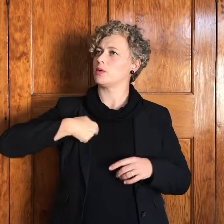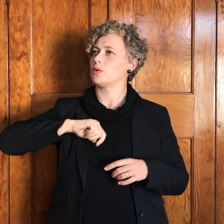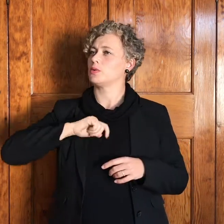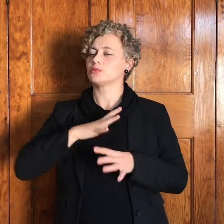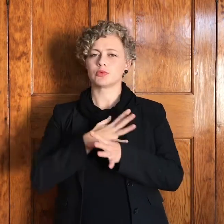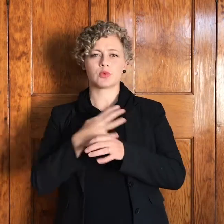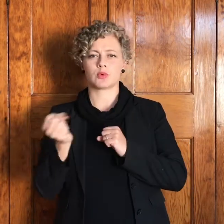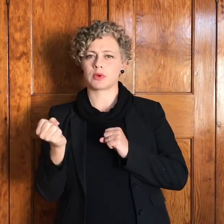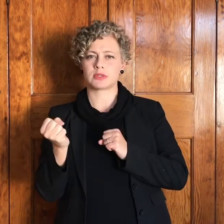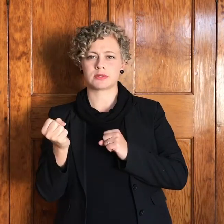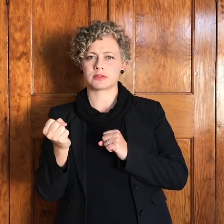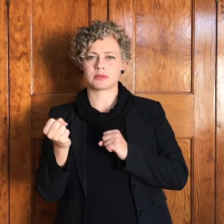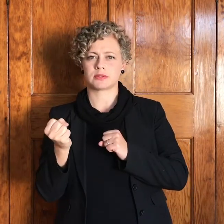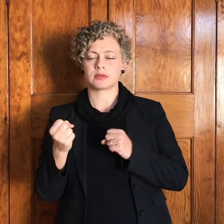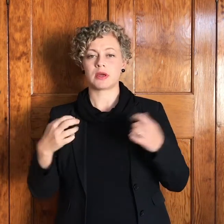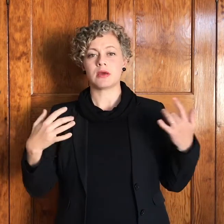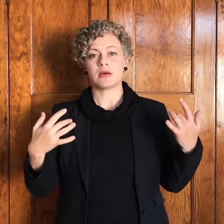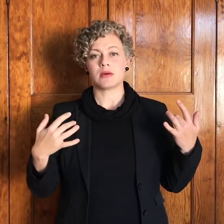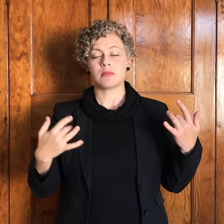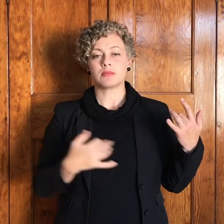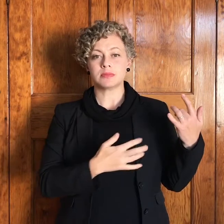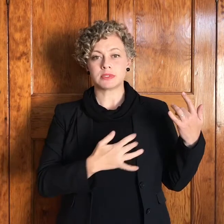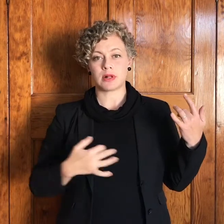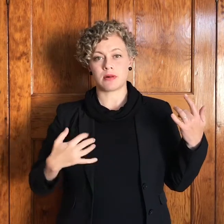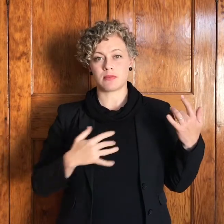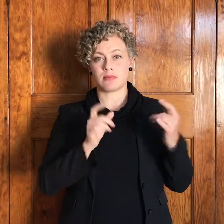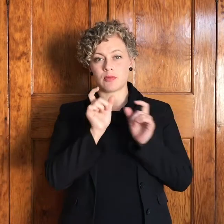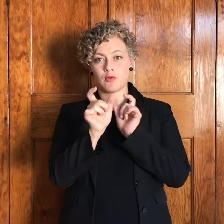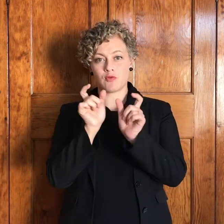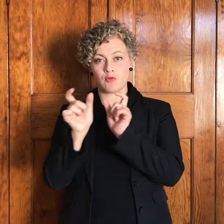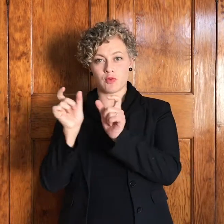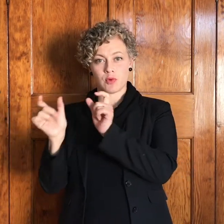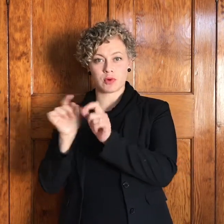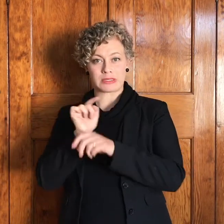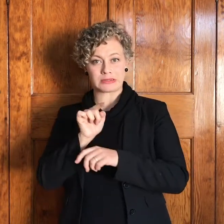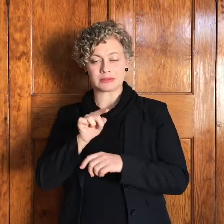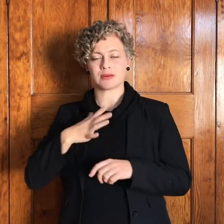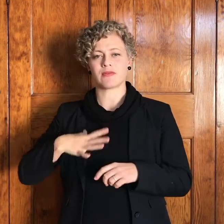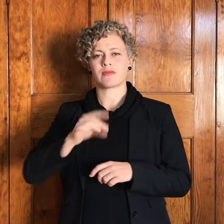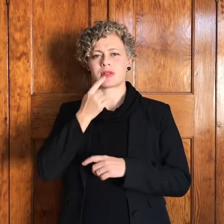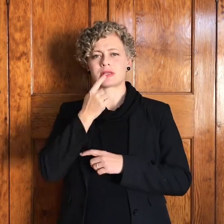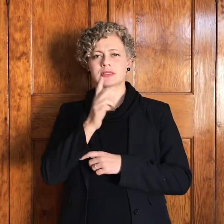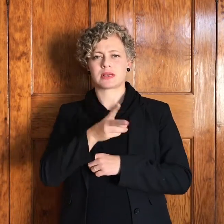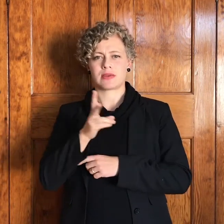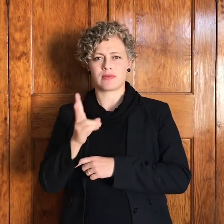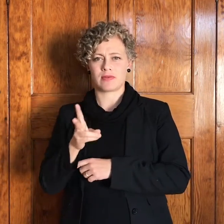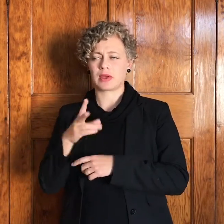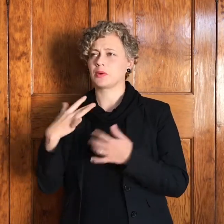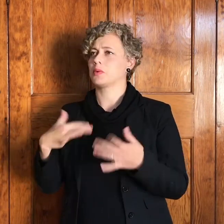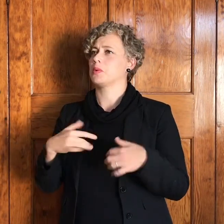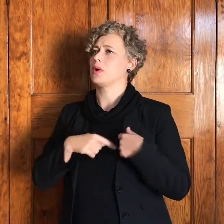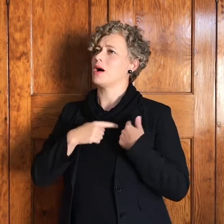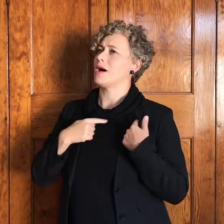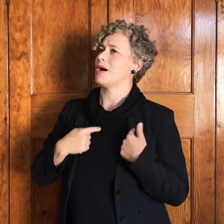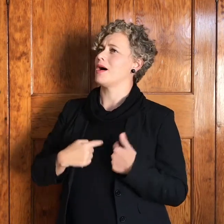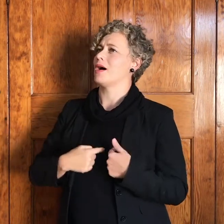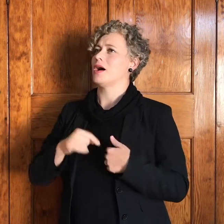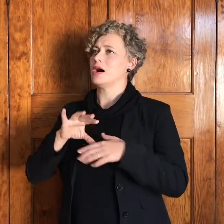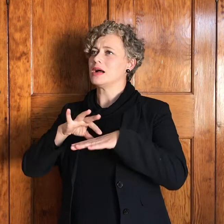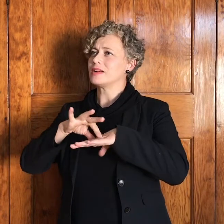Ons wil die woorde van die psalm wat ons gesing het nog een keer sê, my hart en vlees, o God roep luid tot U